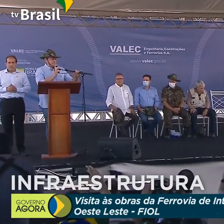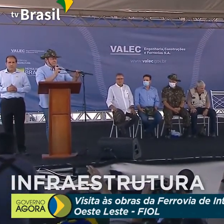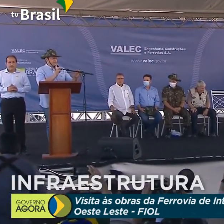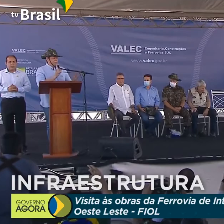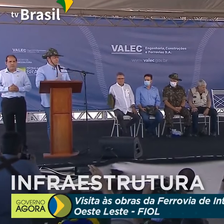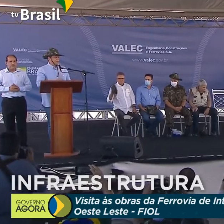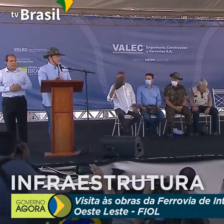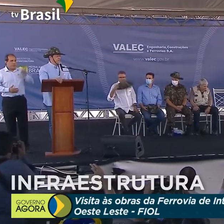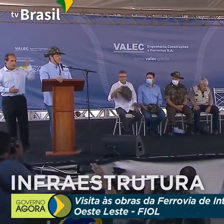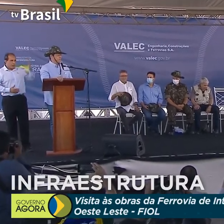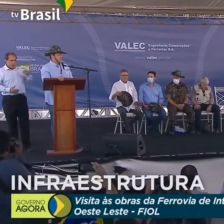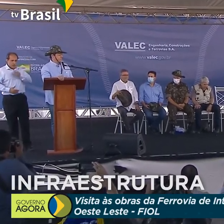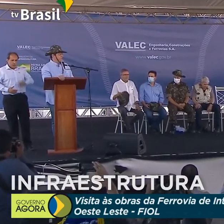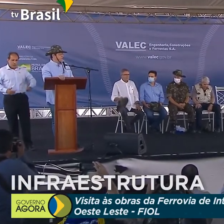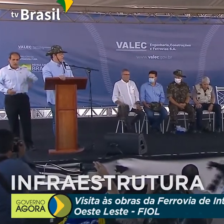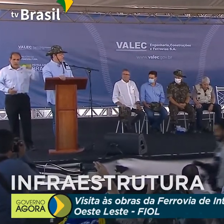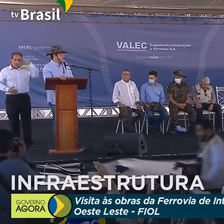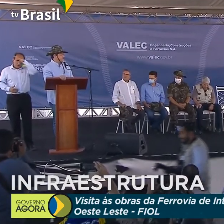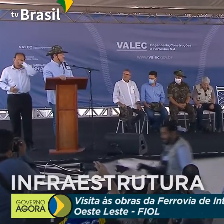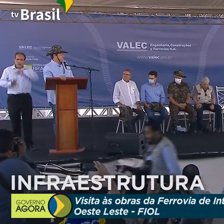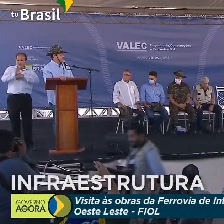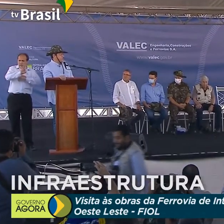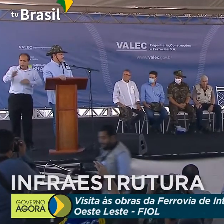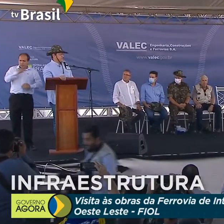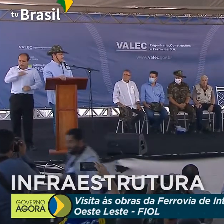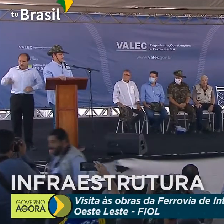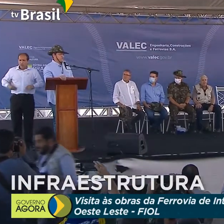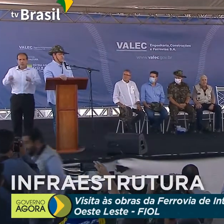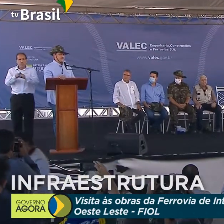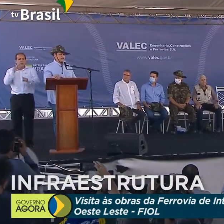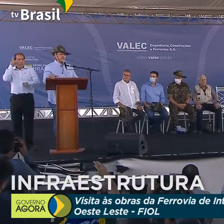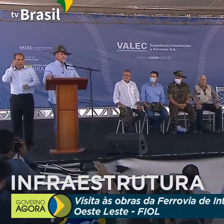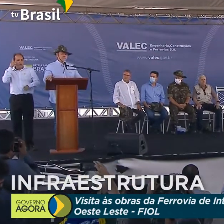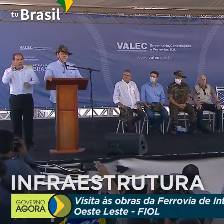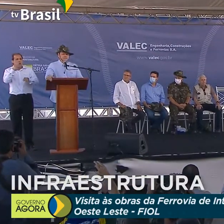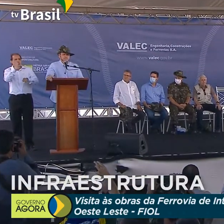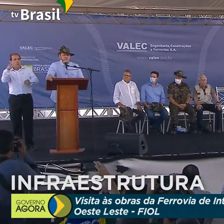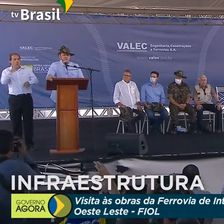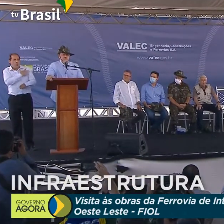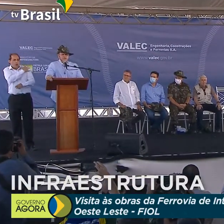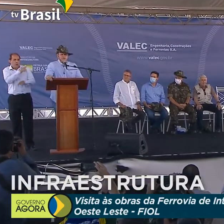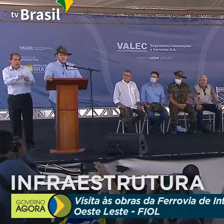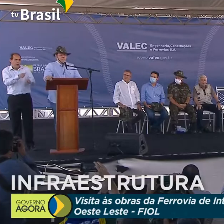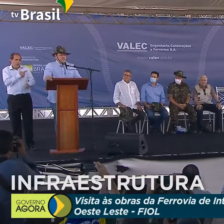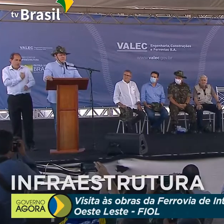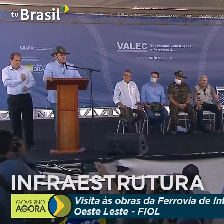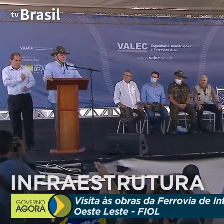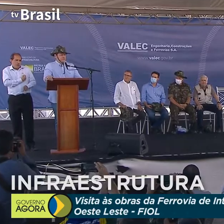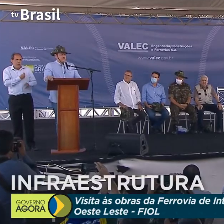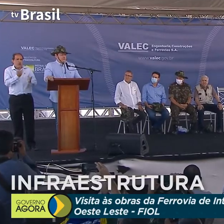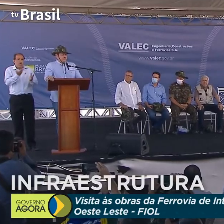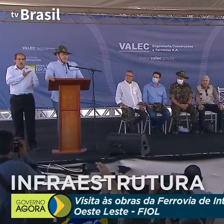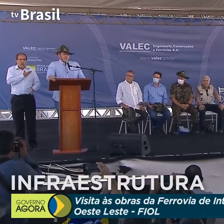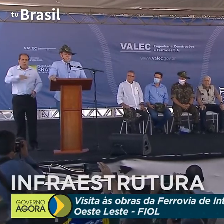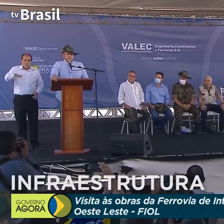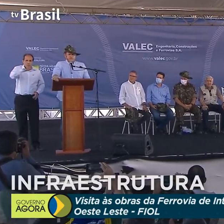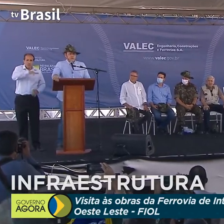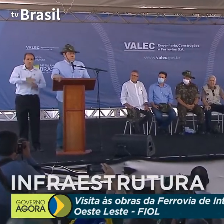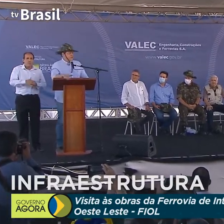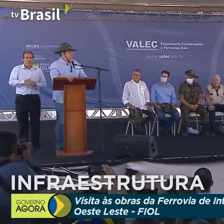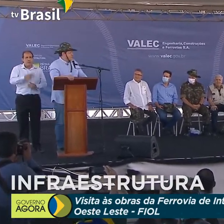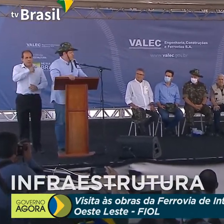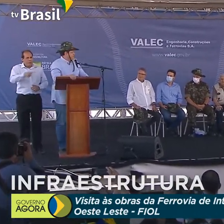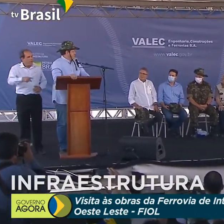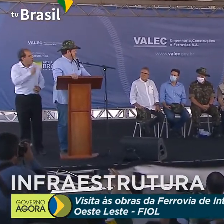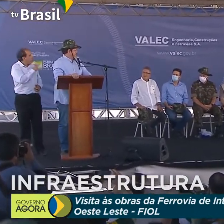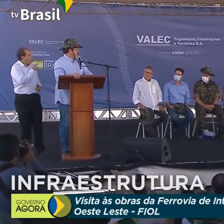Senhor presidente Jair Bolsonaro, senhores ministros, senhores parlamentares, senhores oficiais generais, companheiros. Presidente, eu